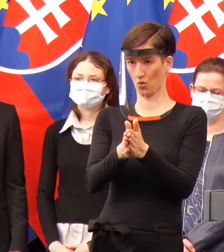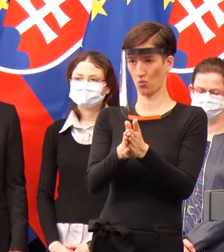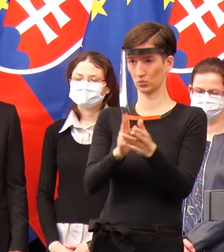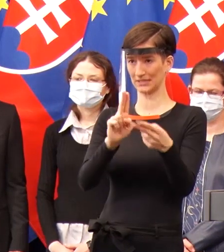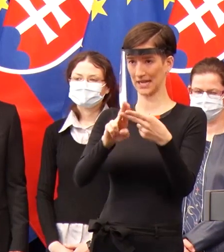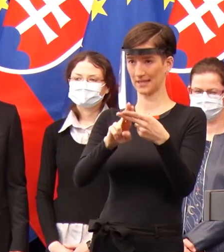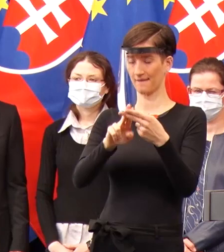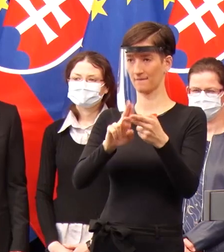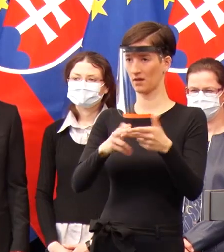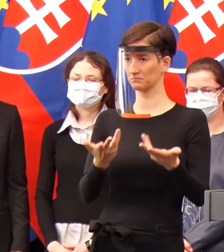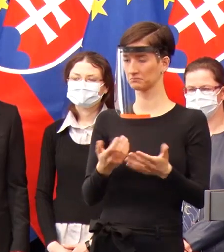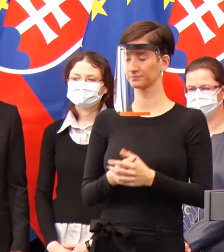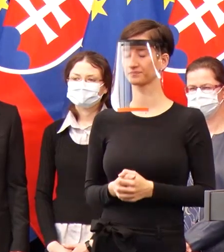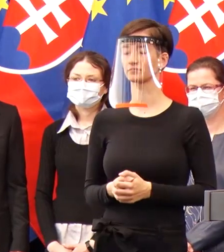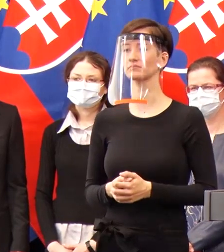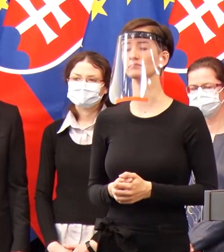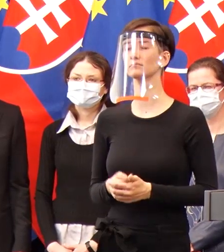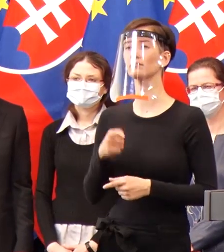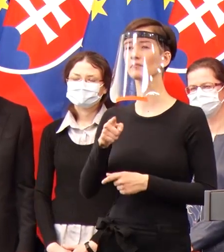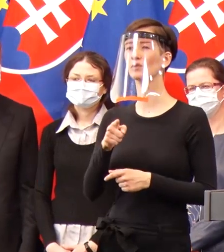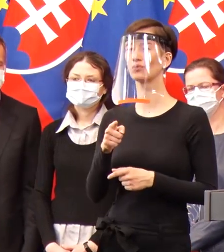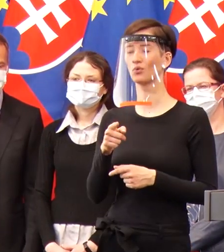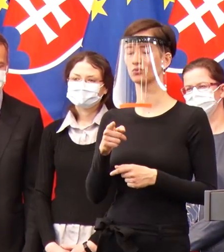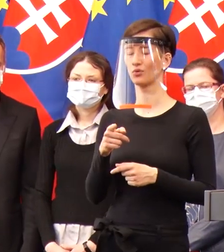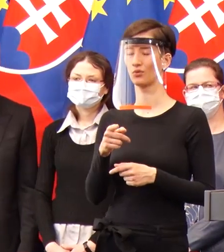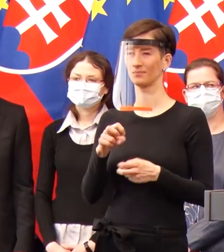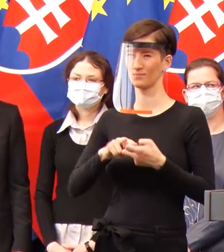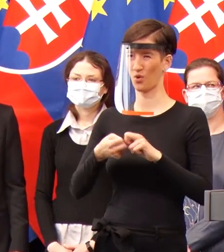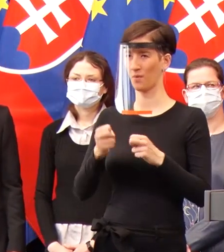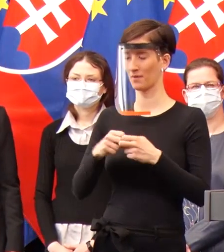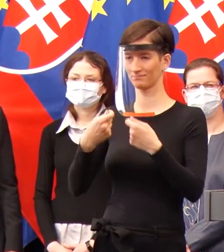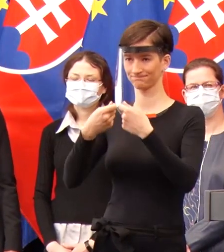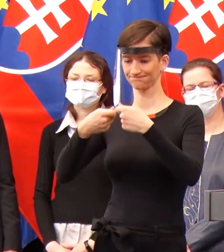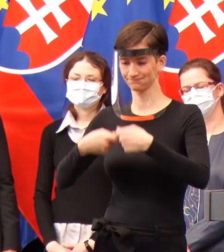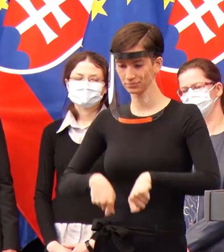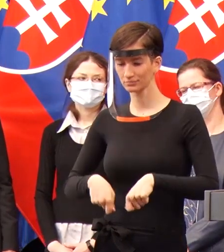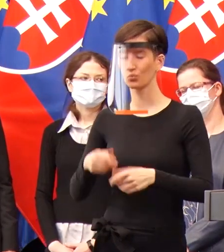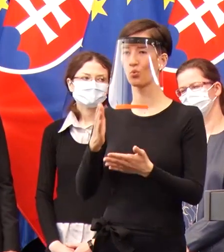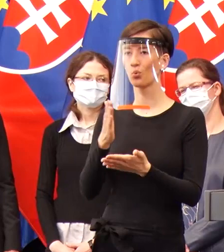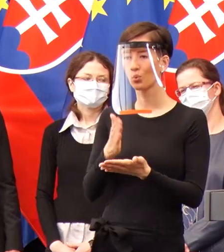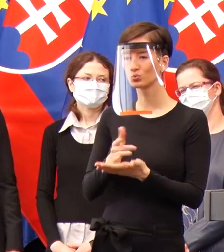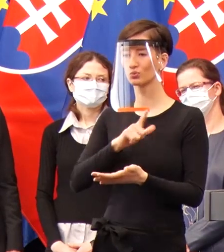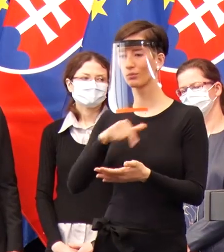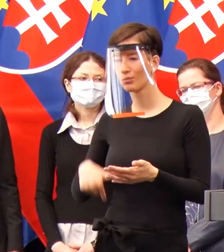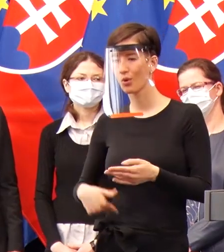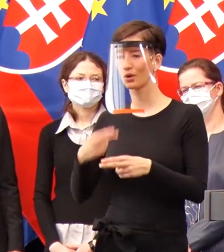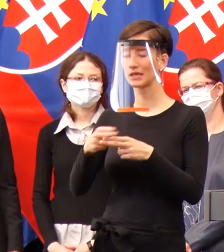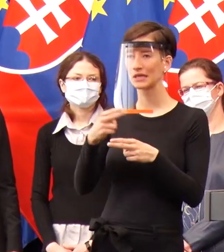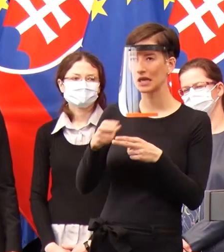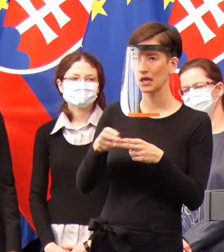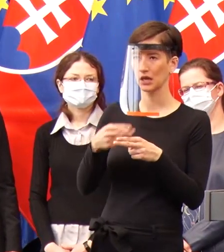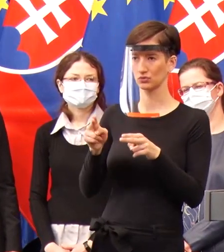Toto je zložitý problém, ktorým sa všetky tým poverené zložky zaoberajú, ale